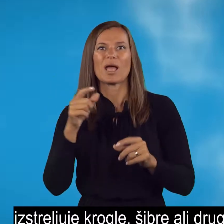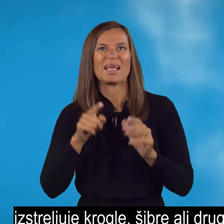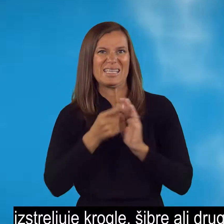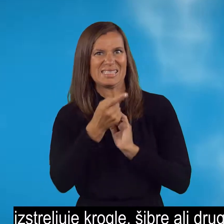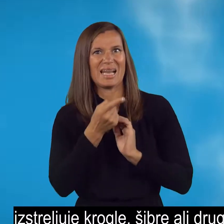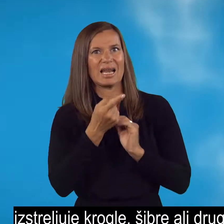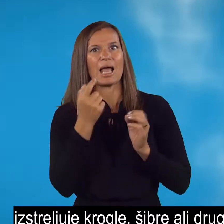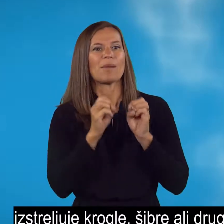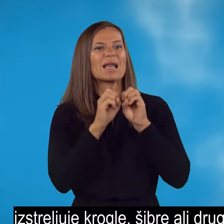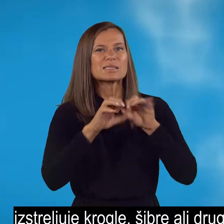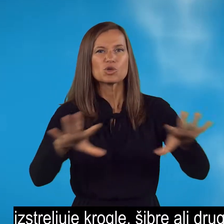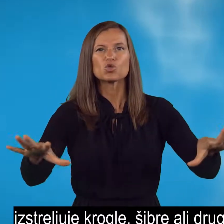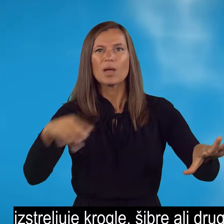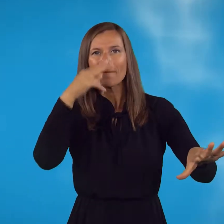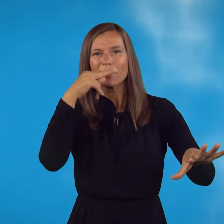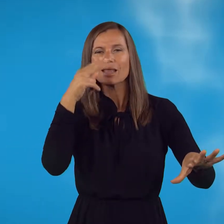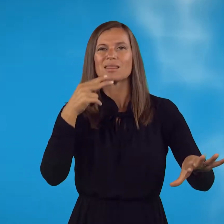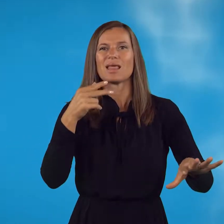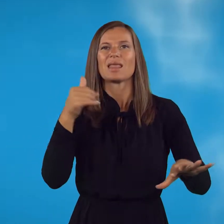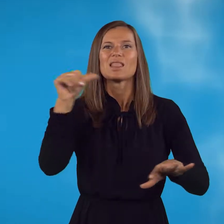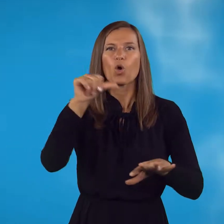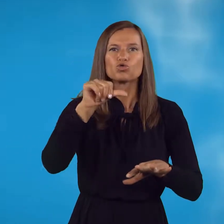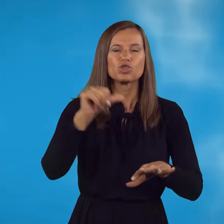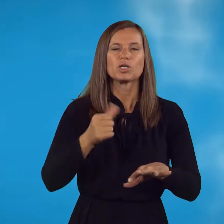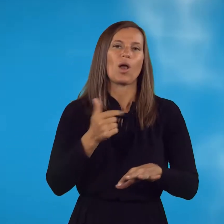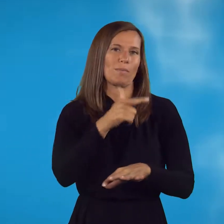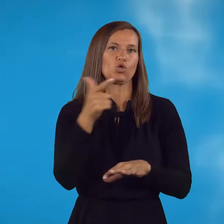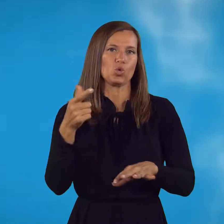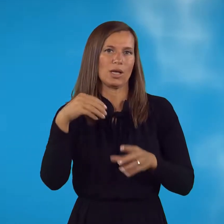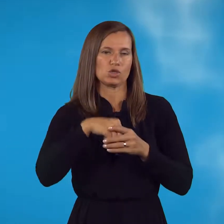oziroma razpršuje pline, tekočino ali drugo substanco.